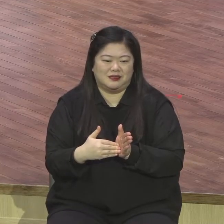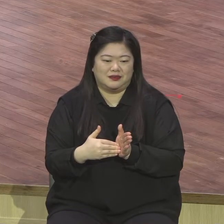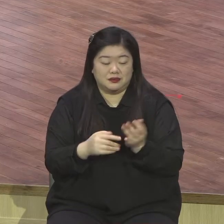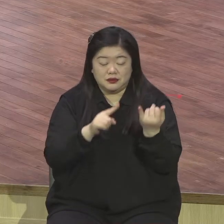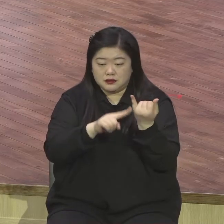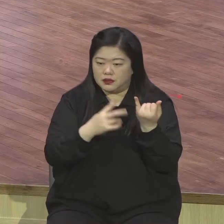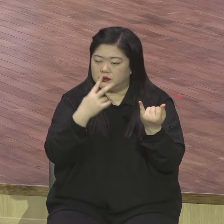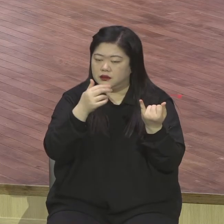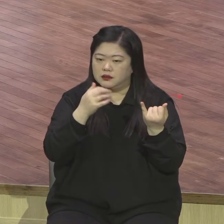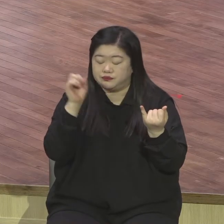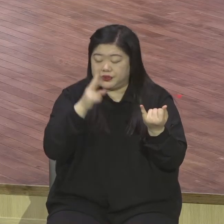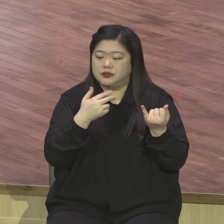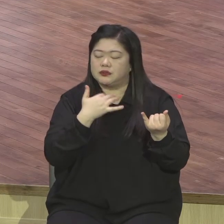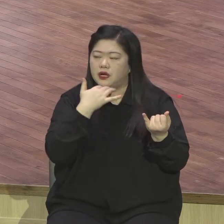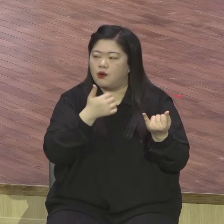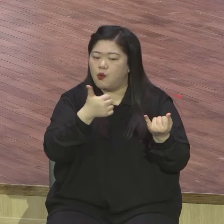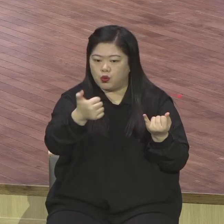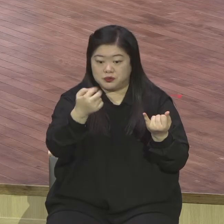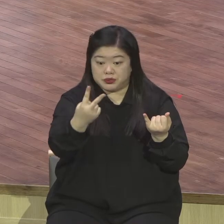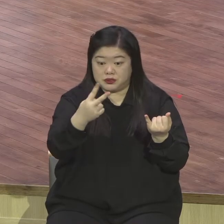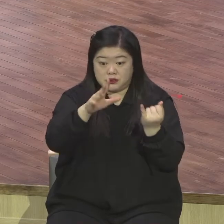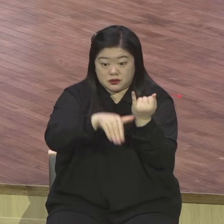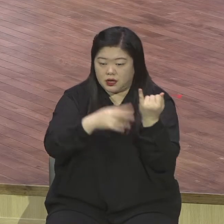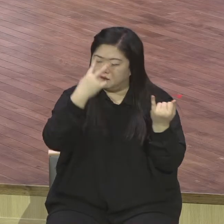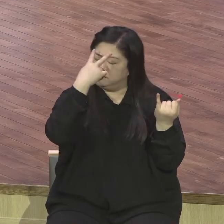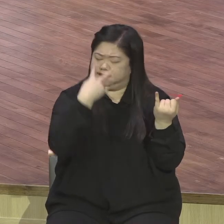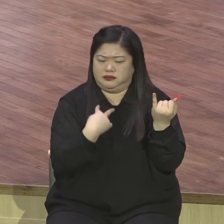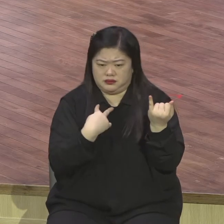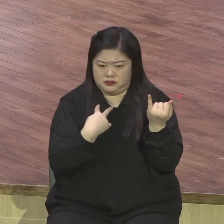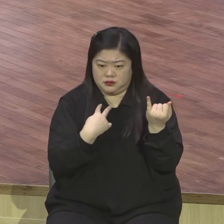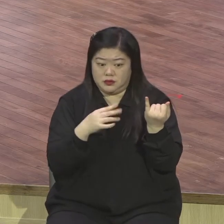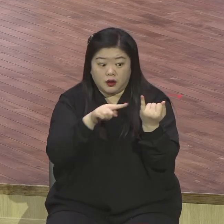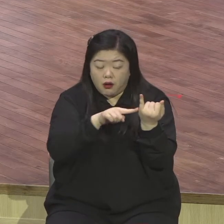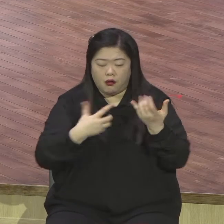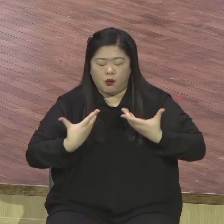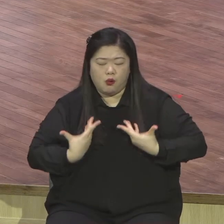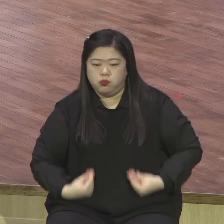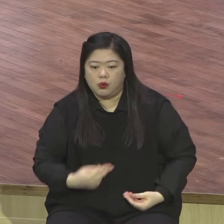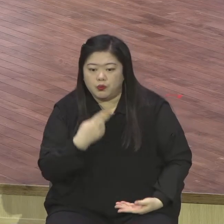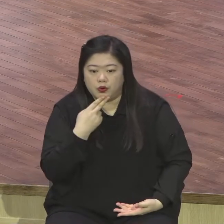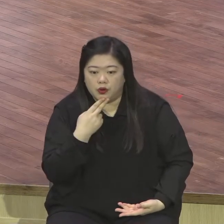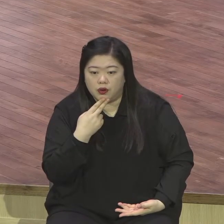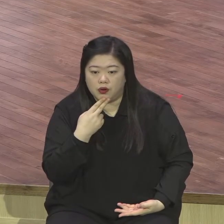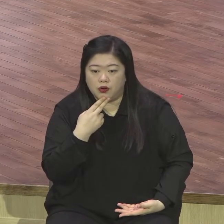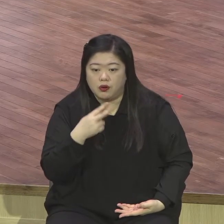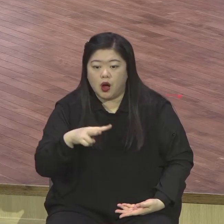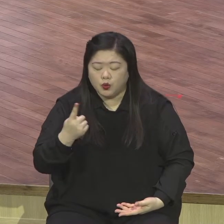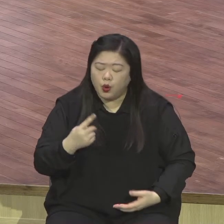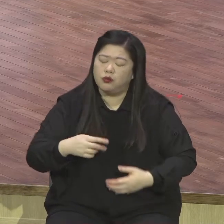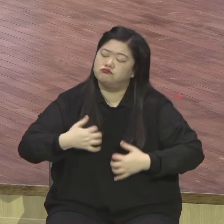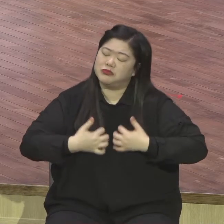속에서 라일라는 좌절하지 않았습니다 계속 찬송가를 작곡 작사했습니다